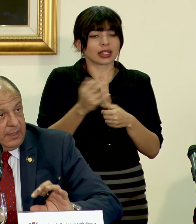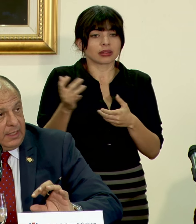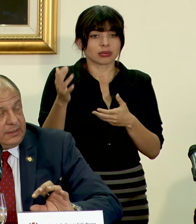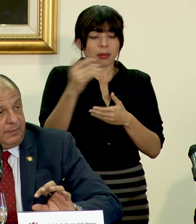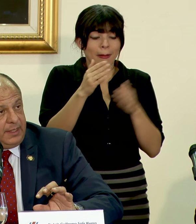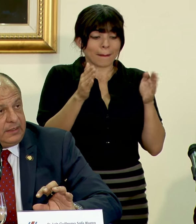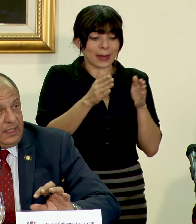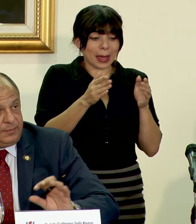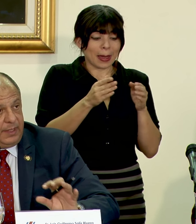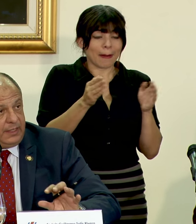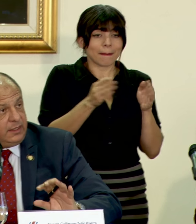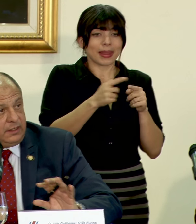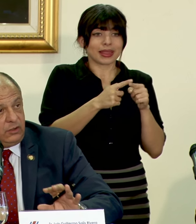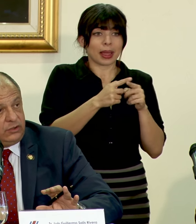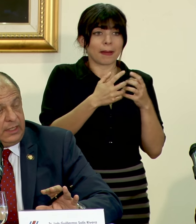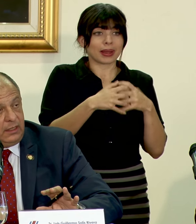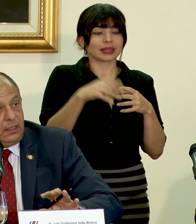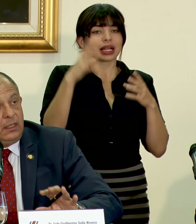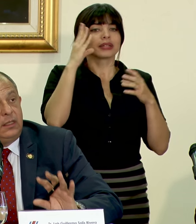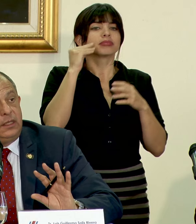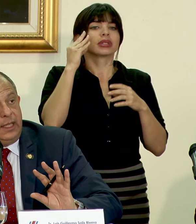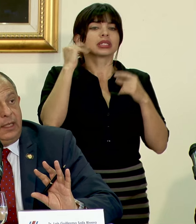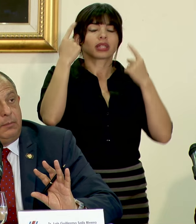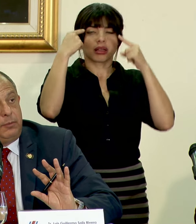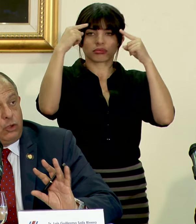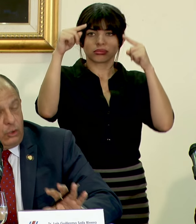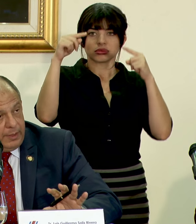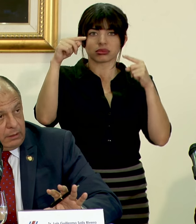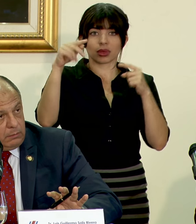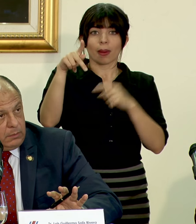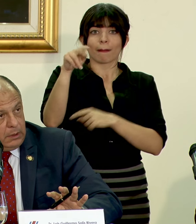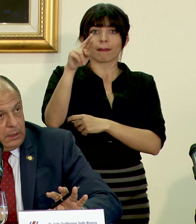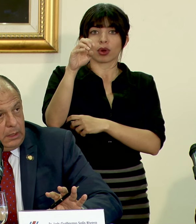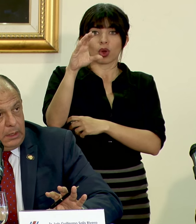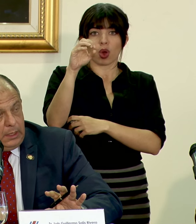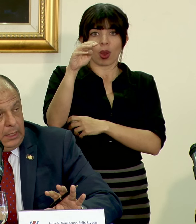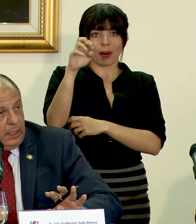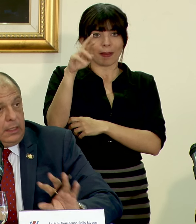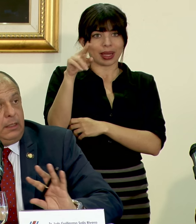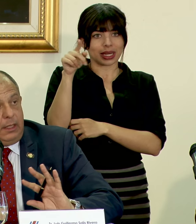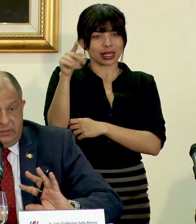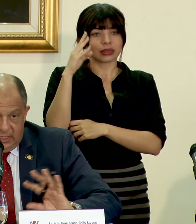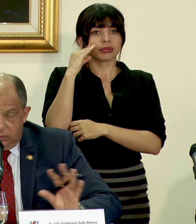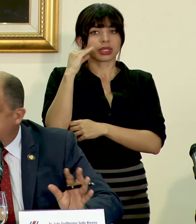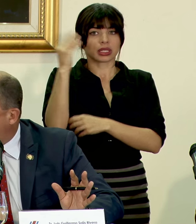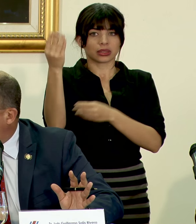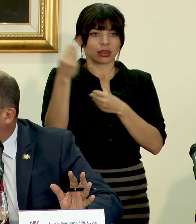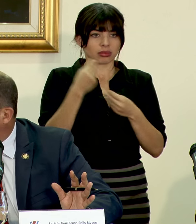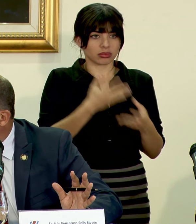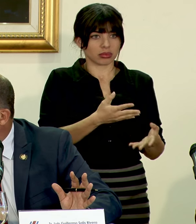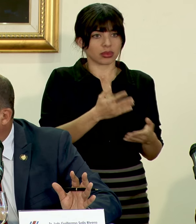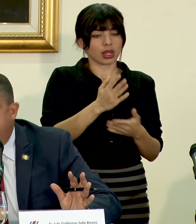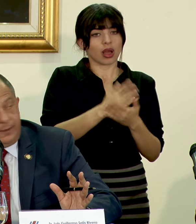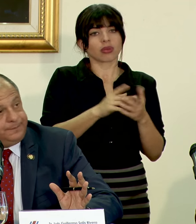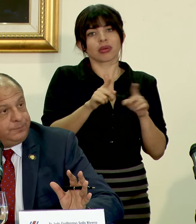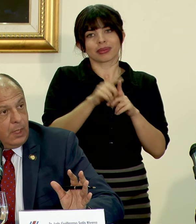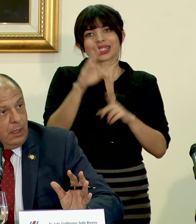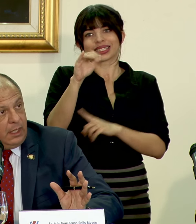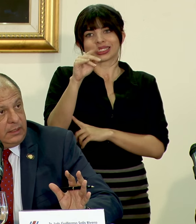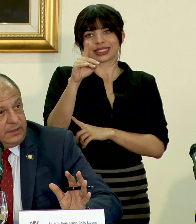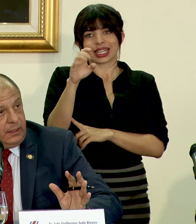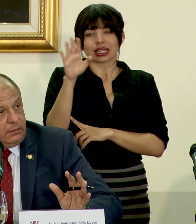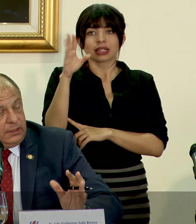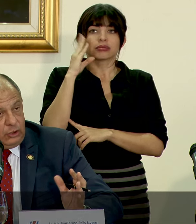pequeñas y medianas empresas la experiencia exitosa de Procomer y, en cierto sentido, descinde también.